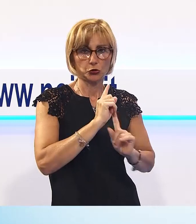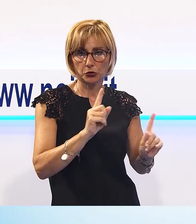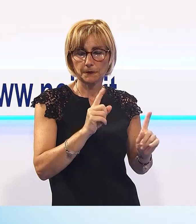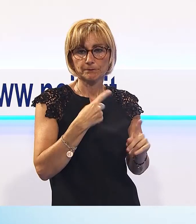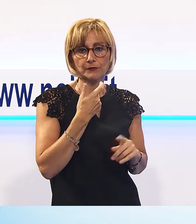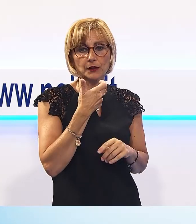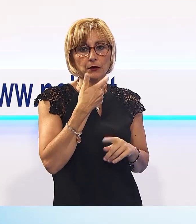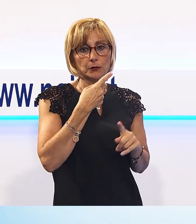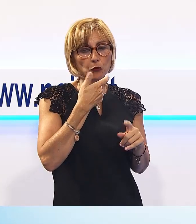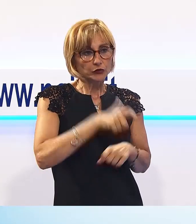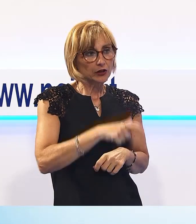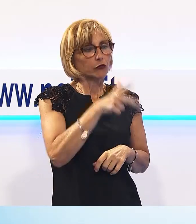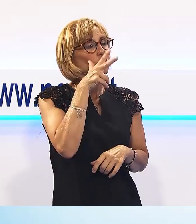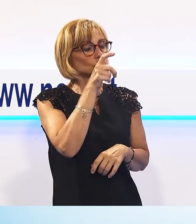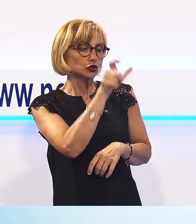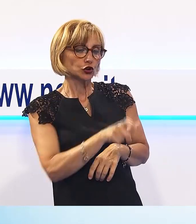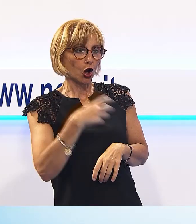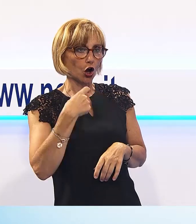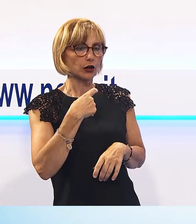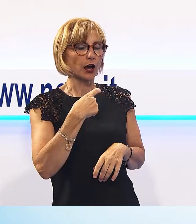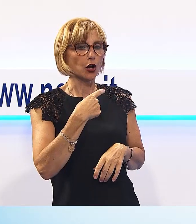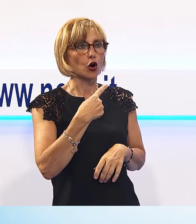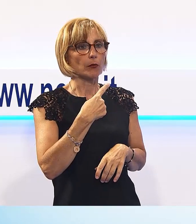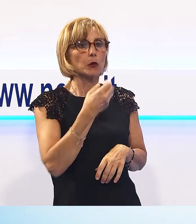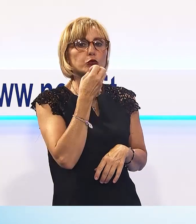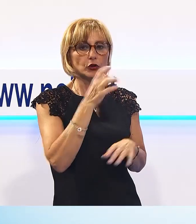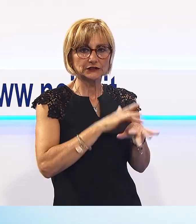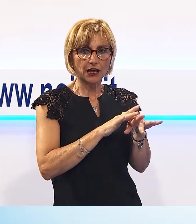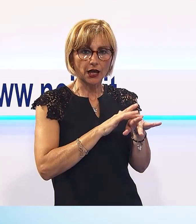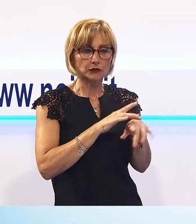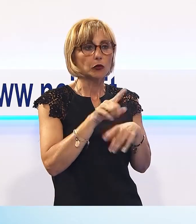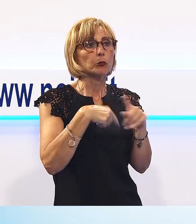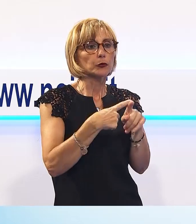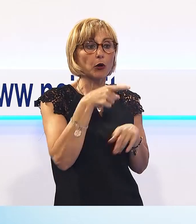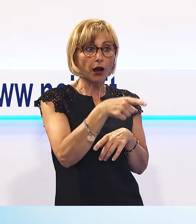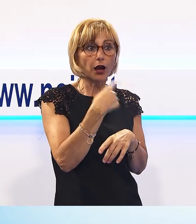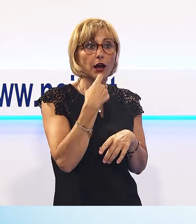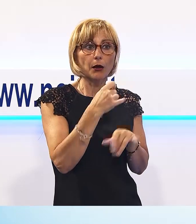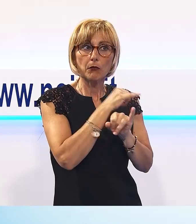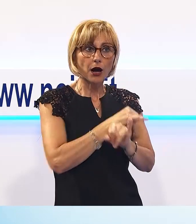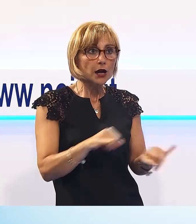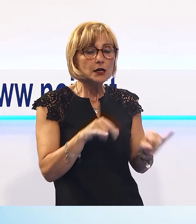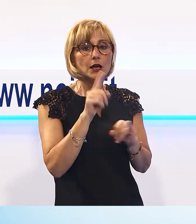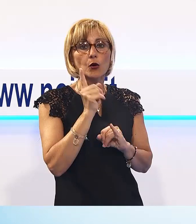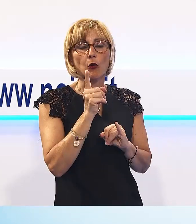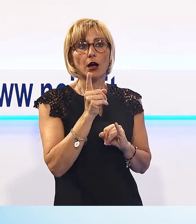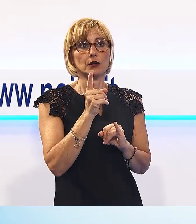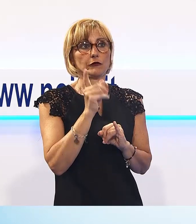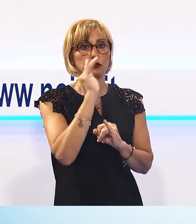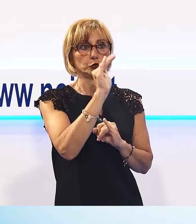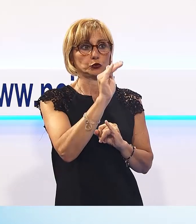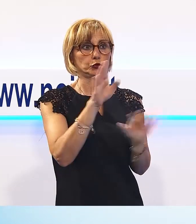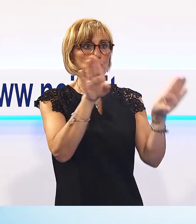trovo una persona di buon senso. E poi lei, onestamente, non ha mai detto che il